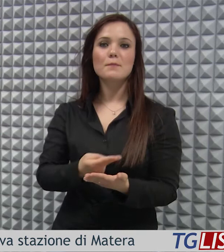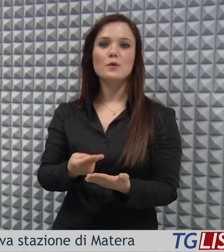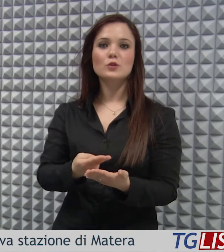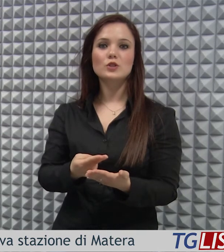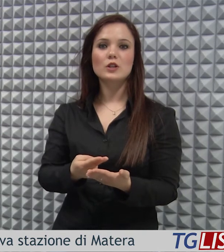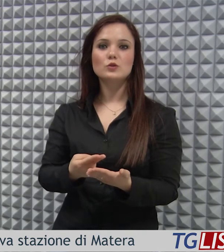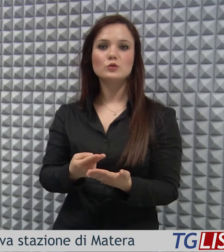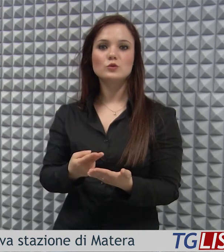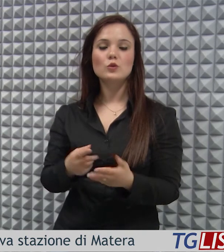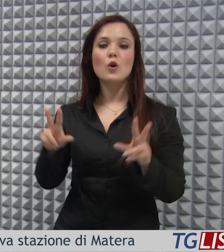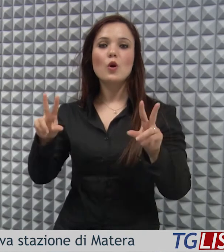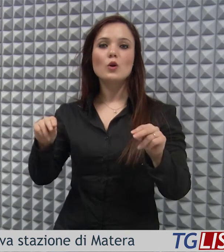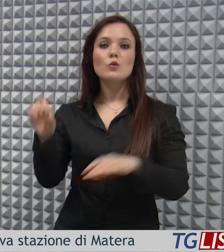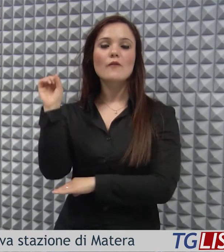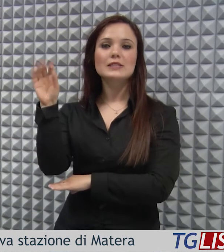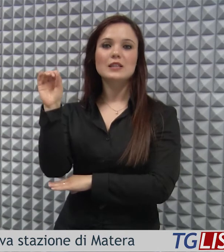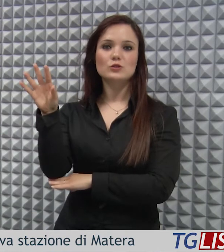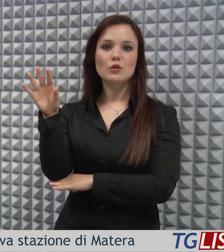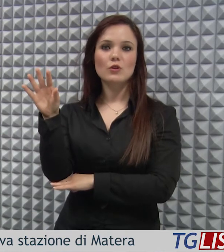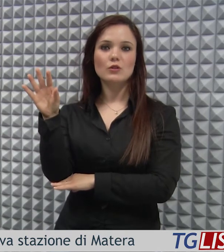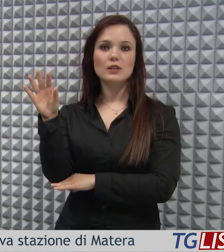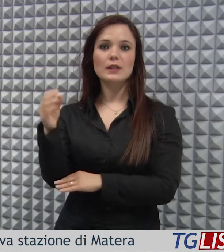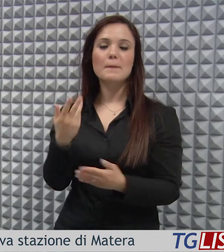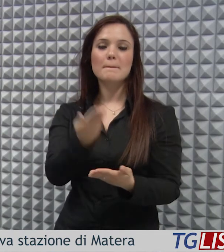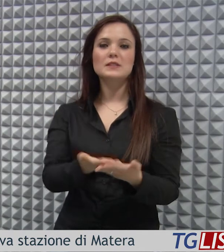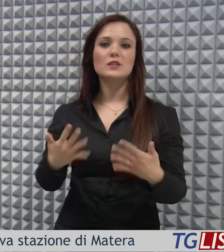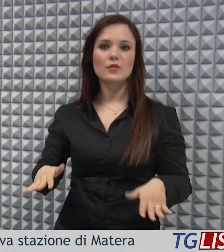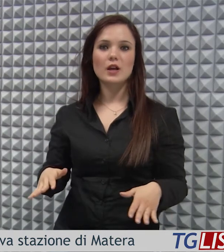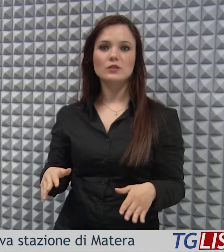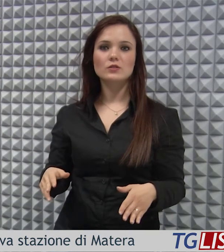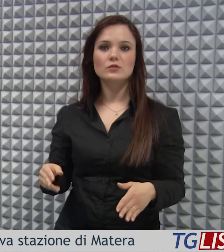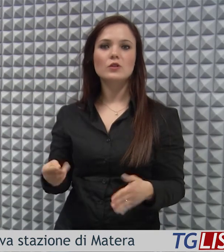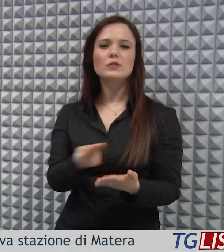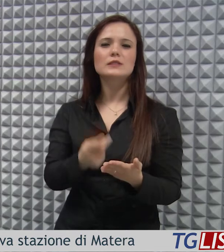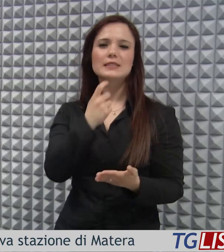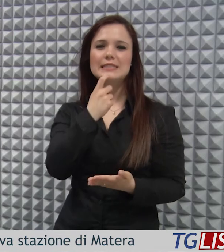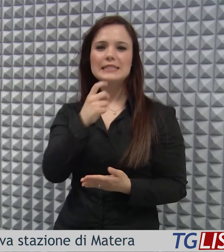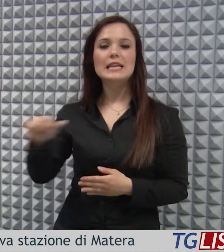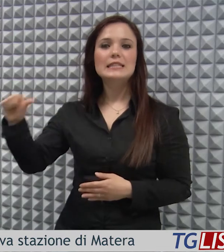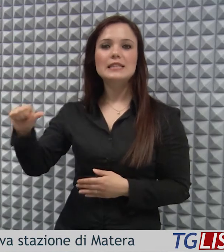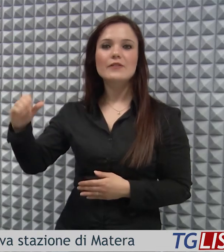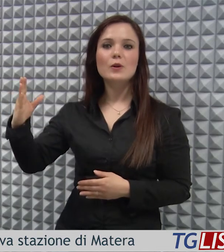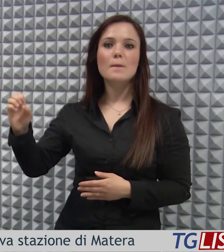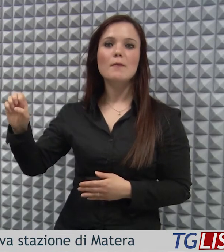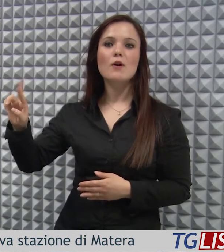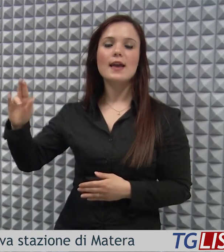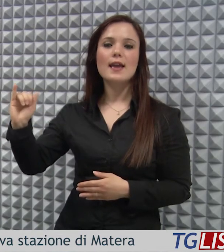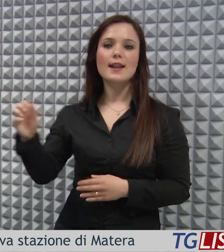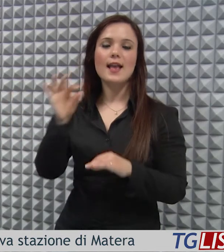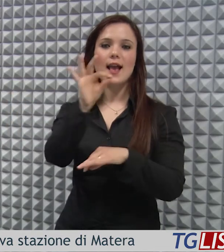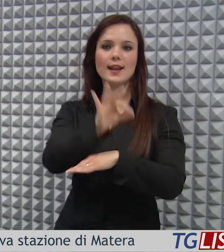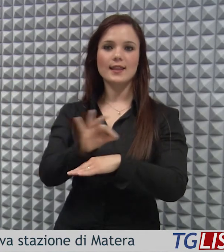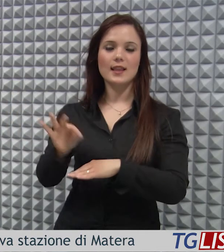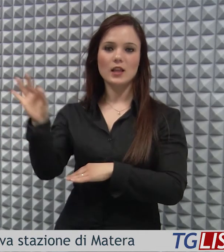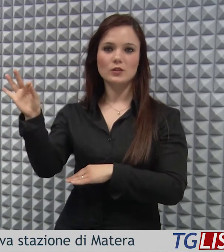il progetto della nuova stazione elaborato dall'architetto Stefano Boeri. Il